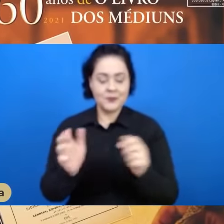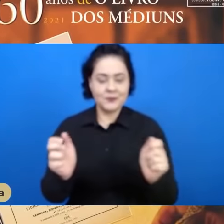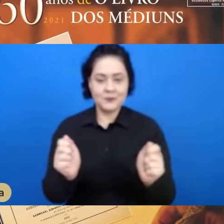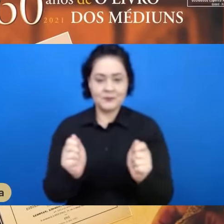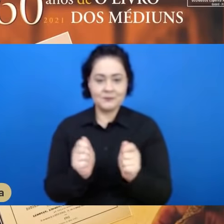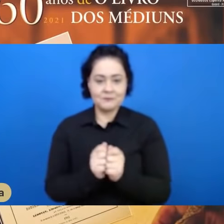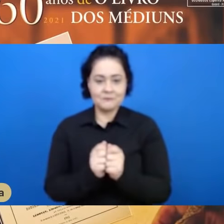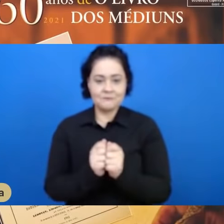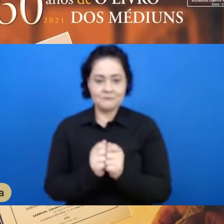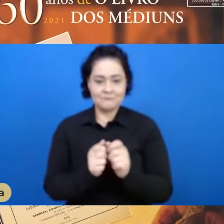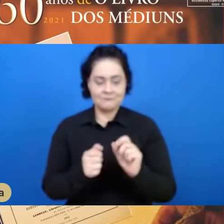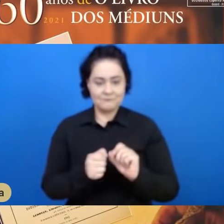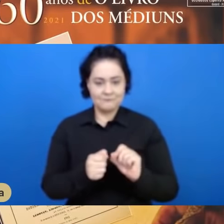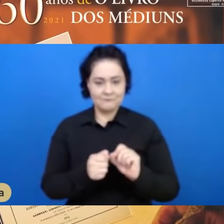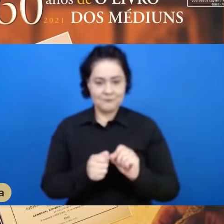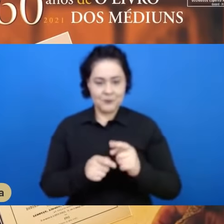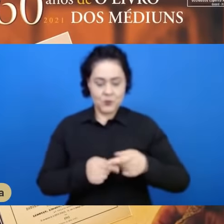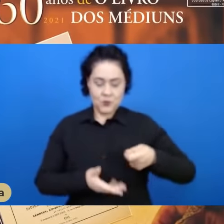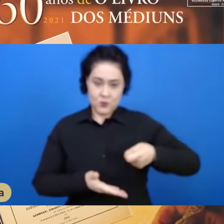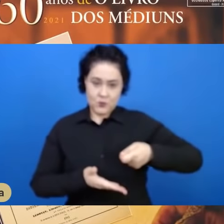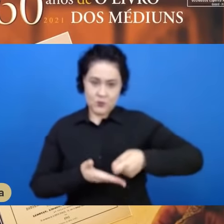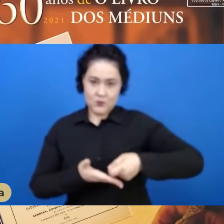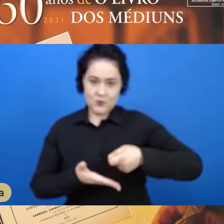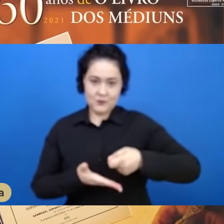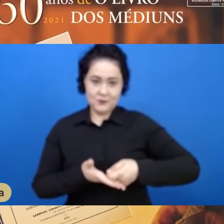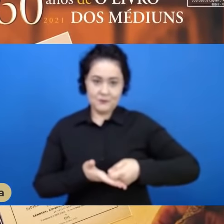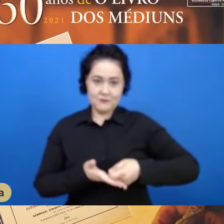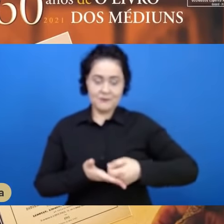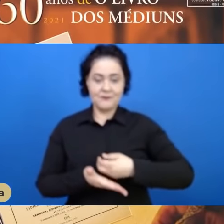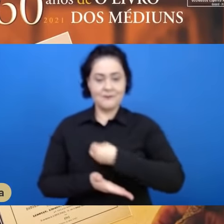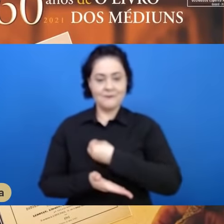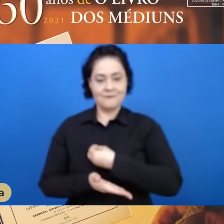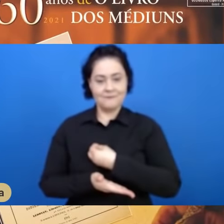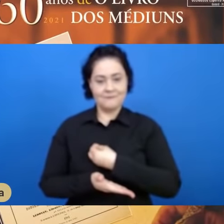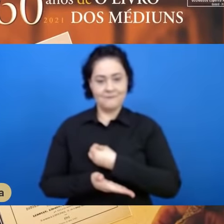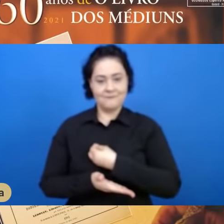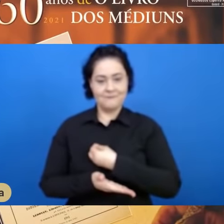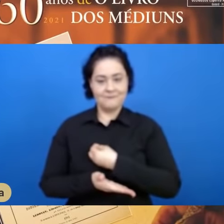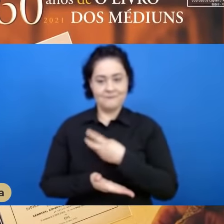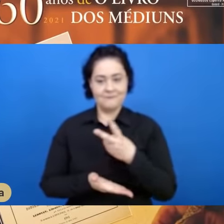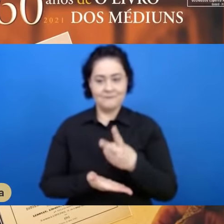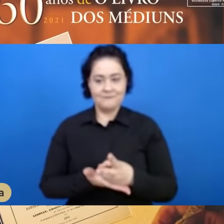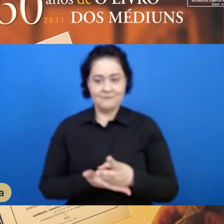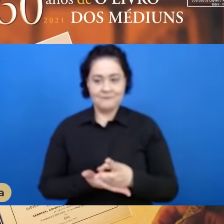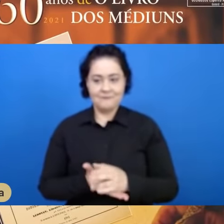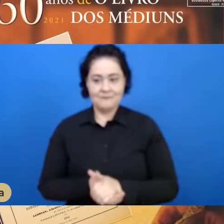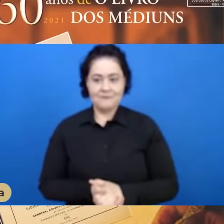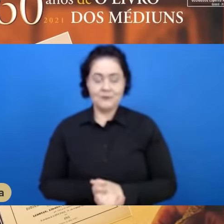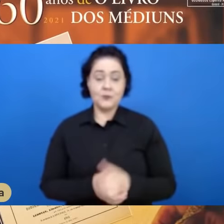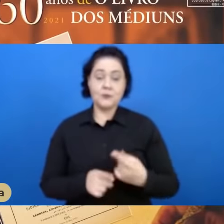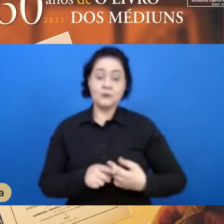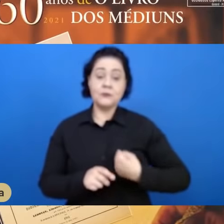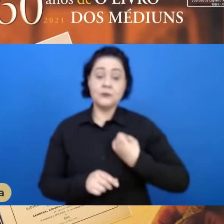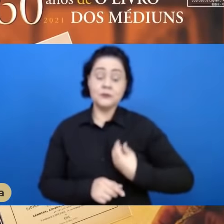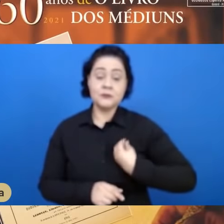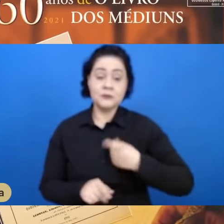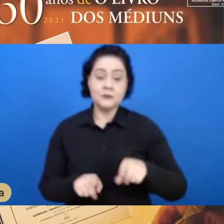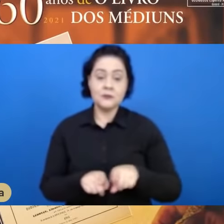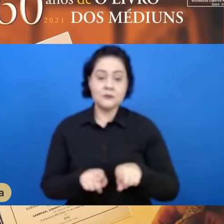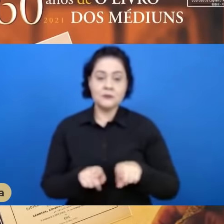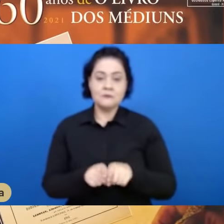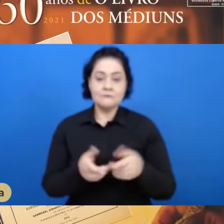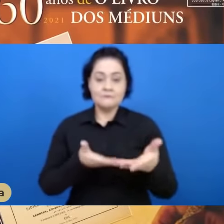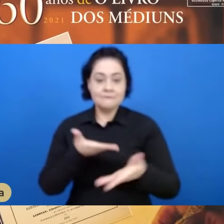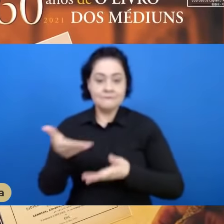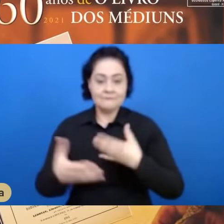espinho na carne que o obriga a viver em provação permanente. Então, embora a mensagem de que era portador sublime,